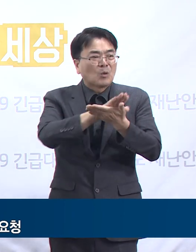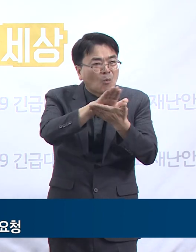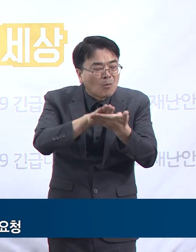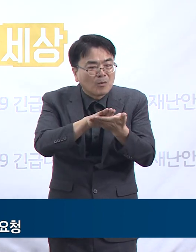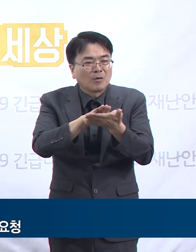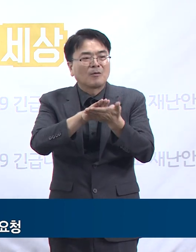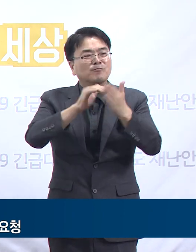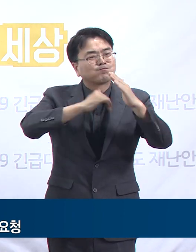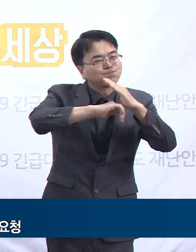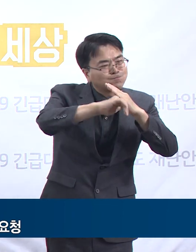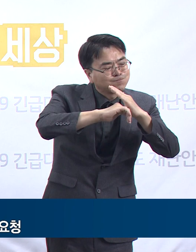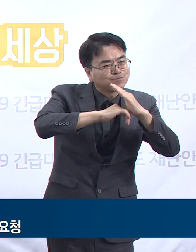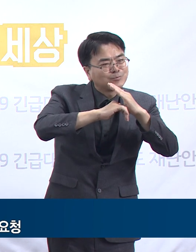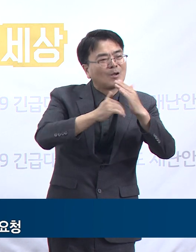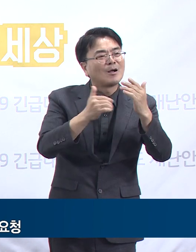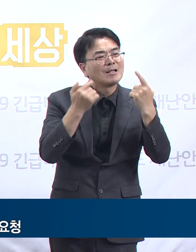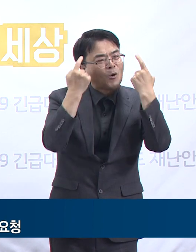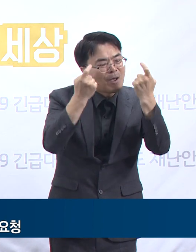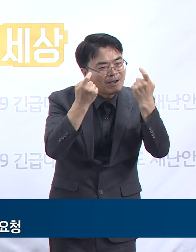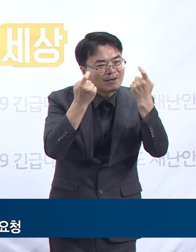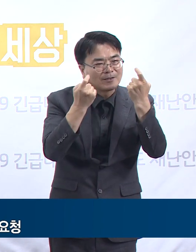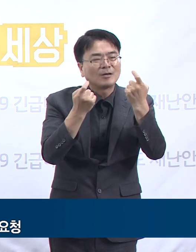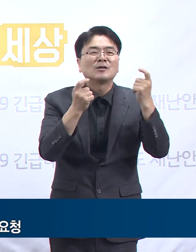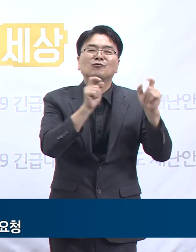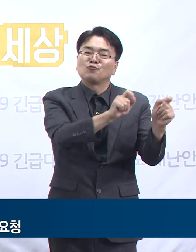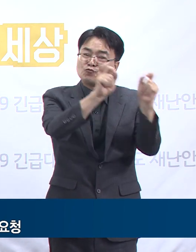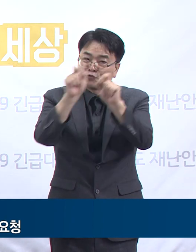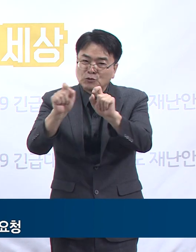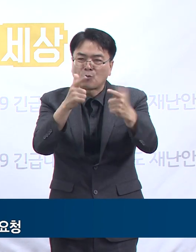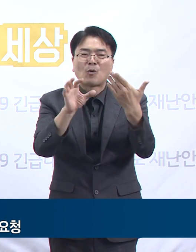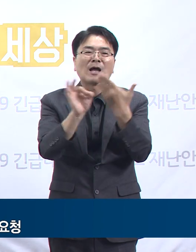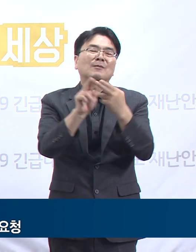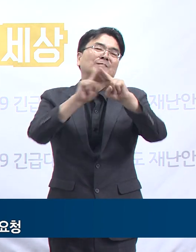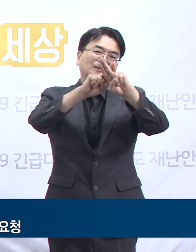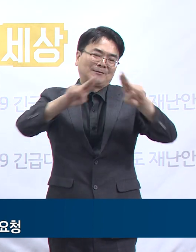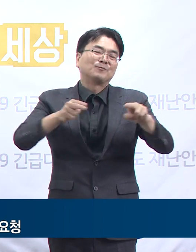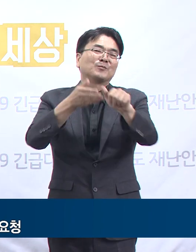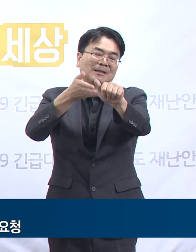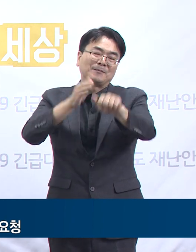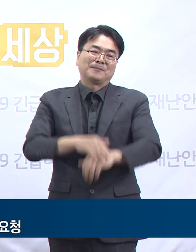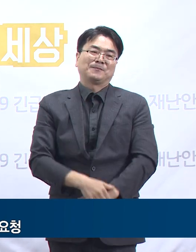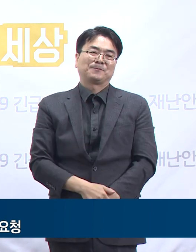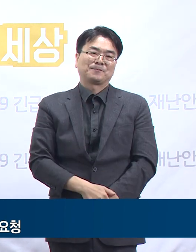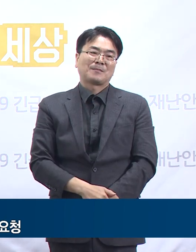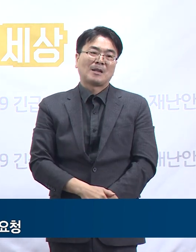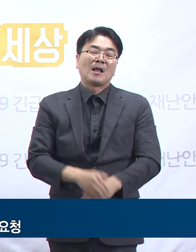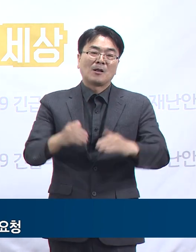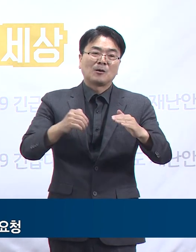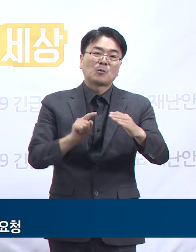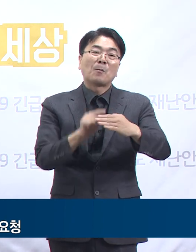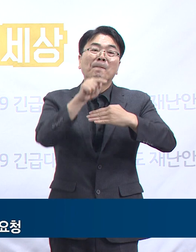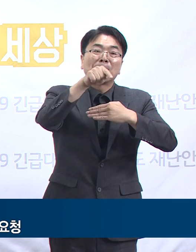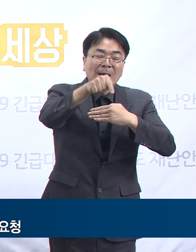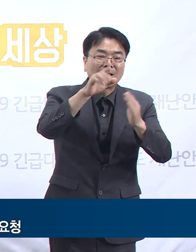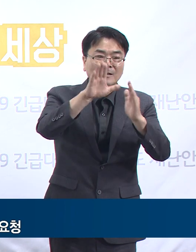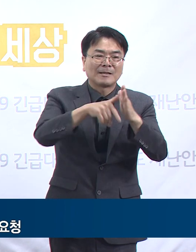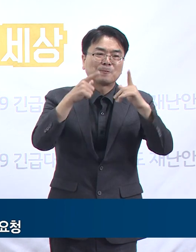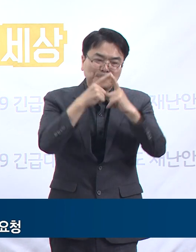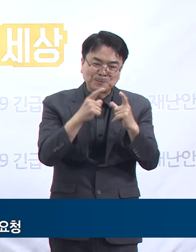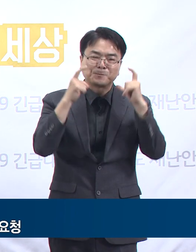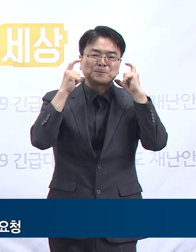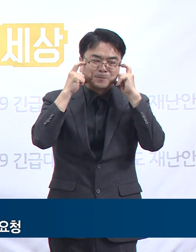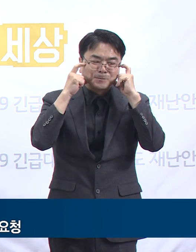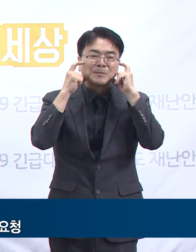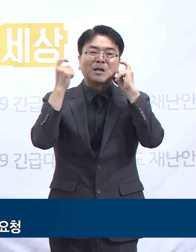연기하거나 취소해 주실 것을 요청드립니다. 또한 외출 시 마스크 착용, 손 씻기 등 방역 수칙을